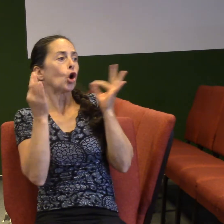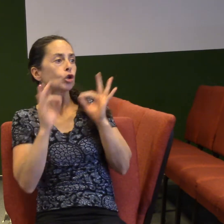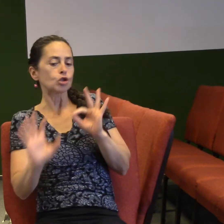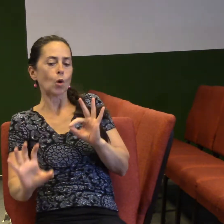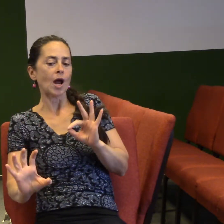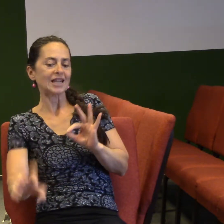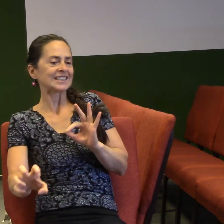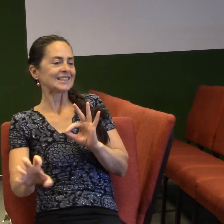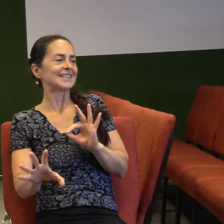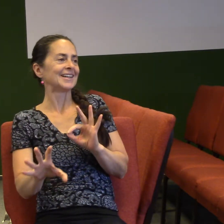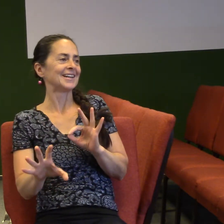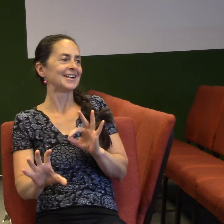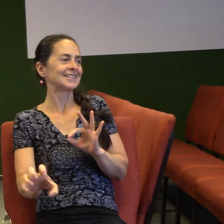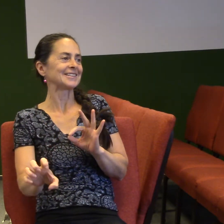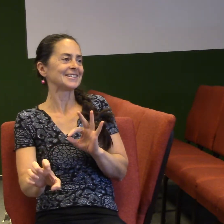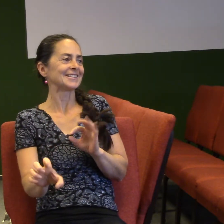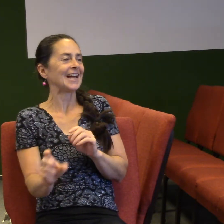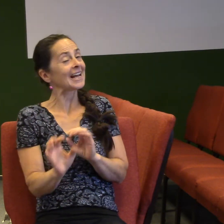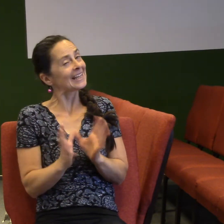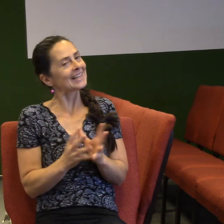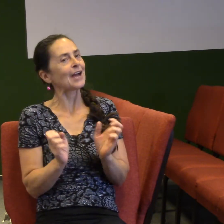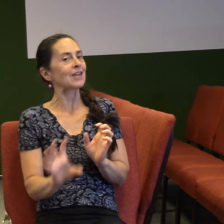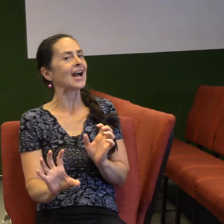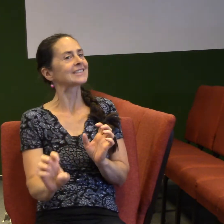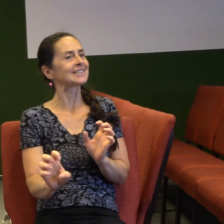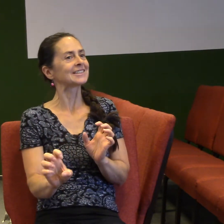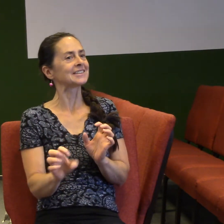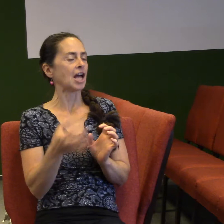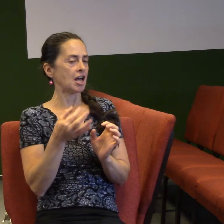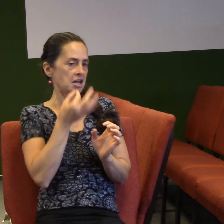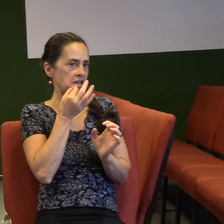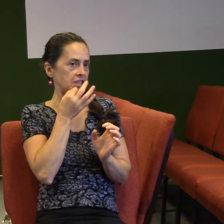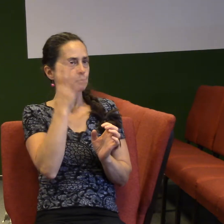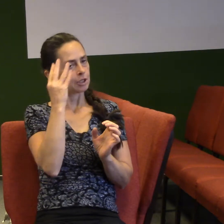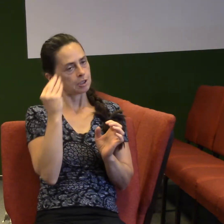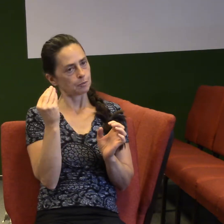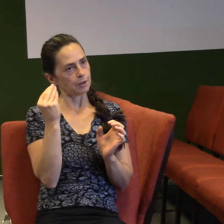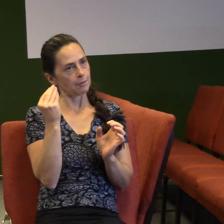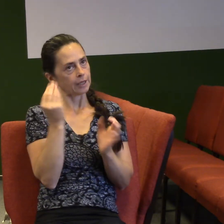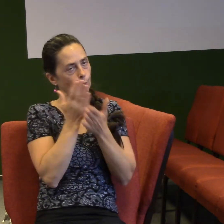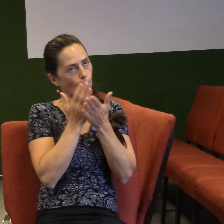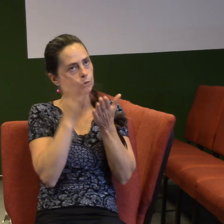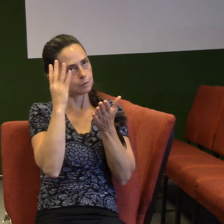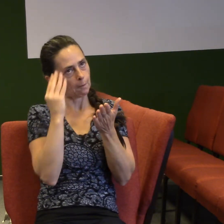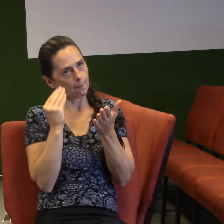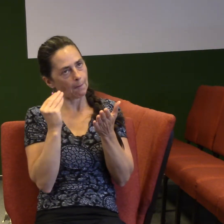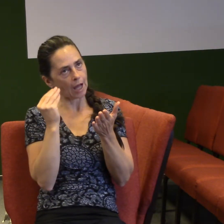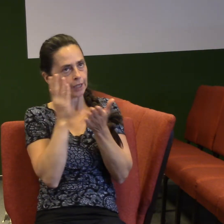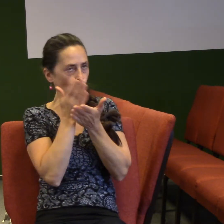ne úplně ty drábky, úplně naplno, ale jako když spíte nebo jste v polospanku, tak je to takové celkem, že někdy vyskočíte